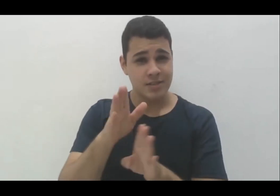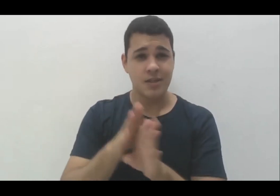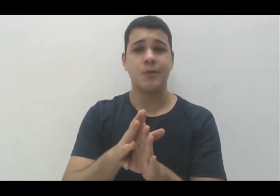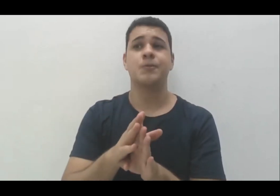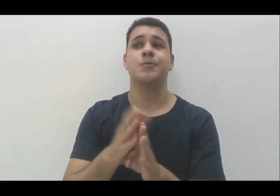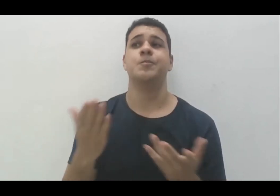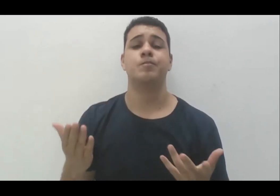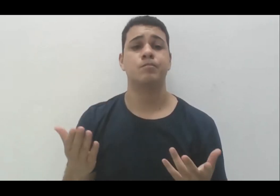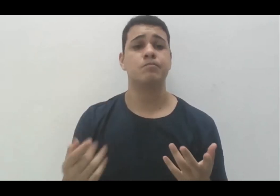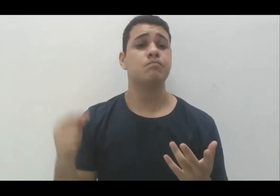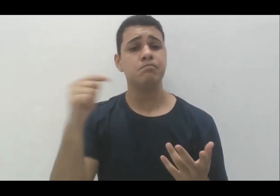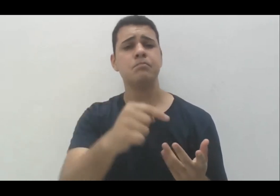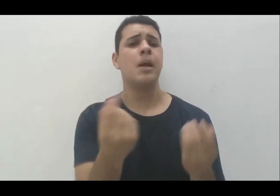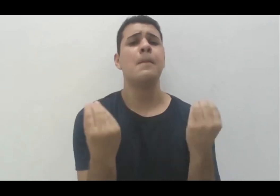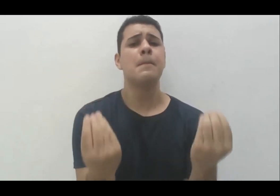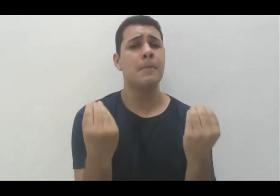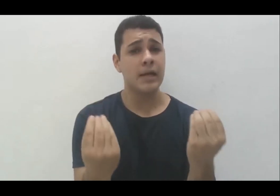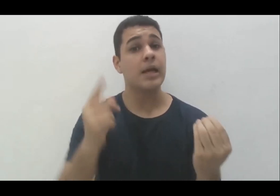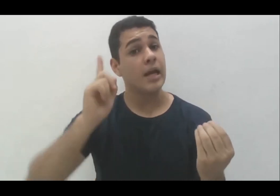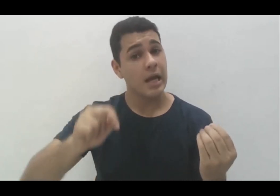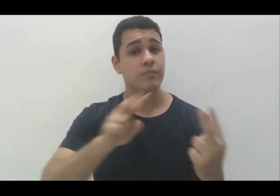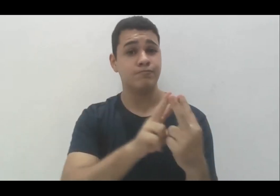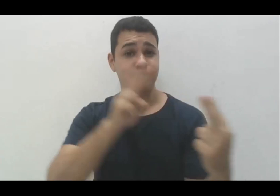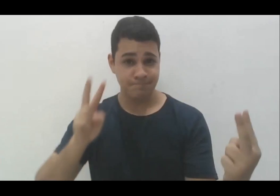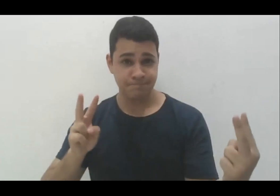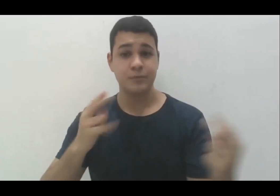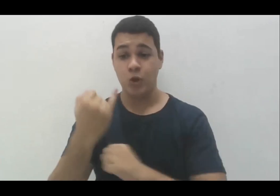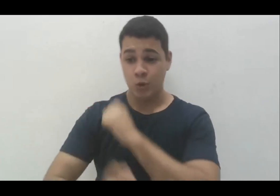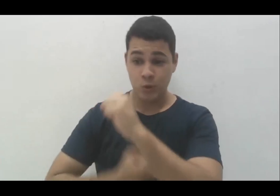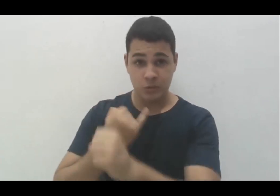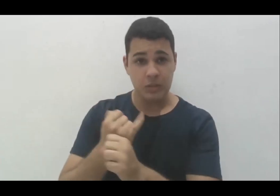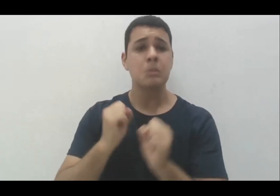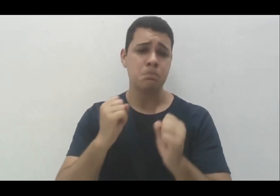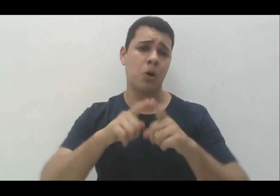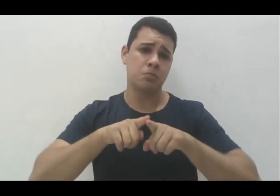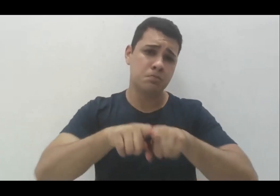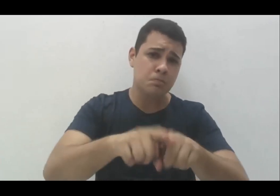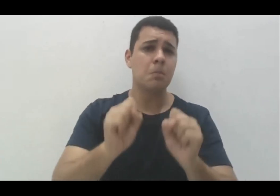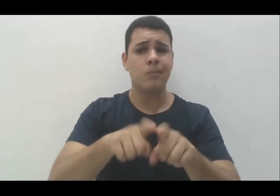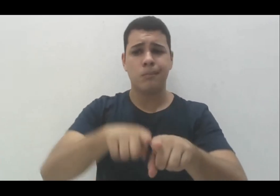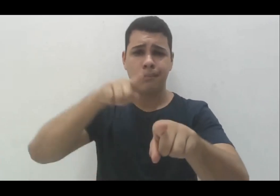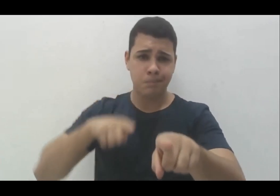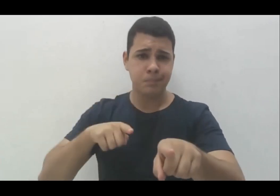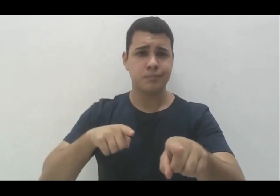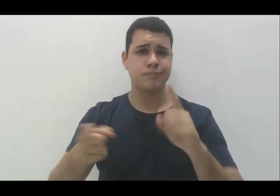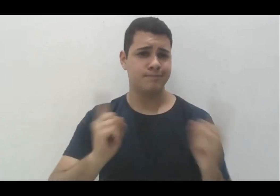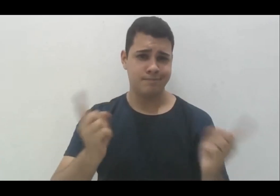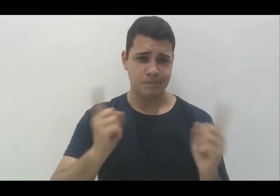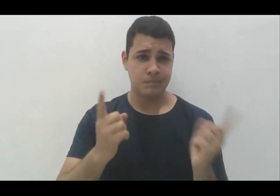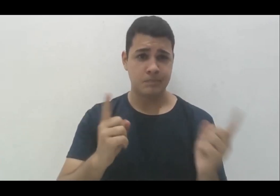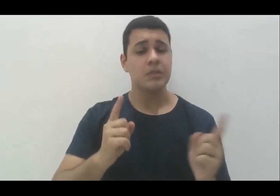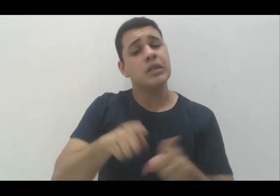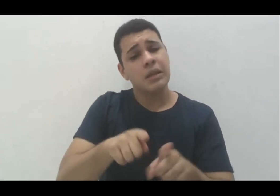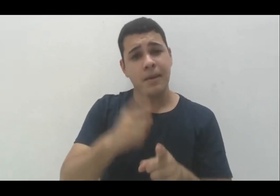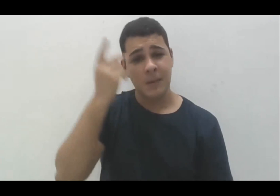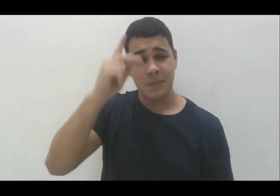para atividades online, síncronas, assíncronas, mas também para a vida presencial, porque nós entendemos